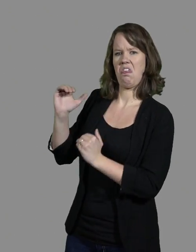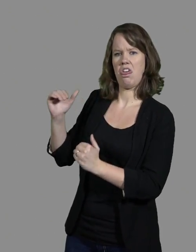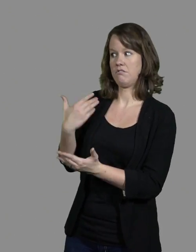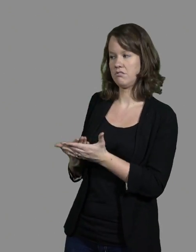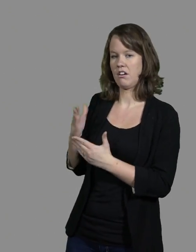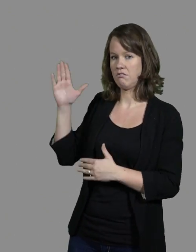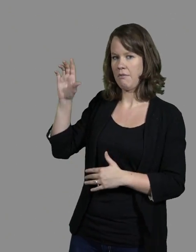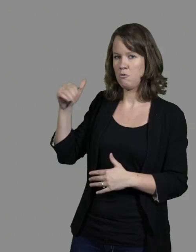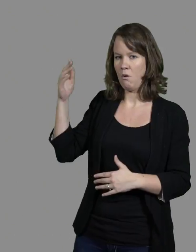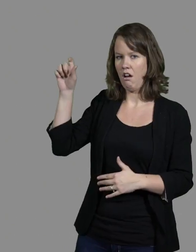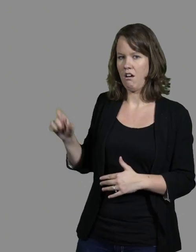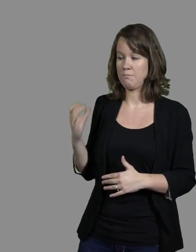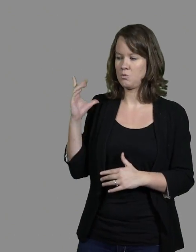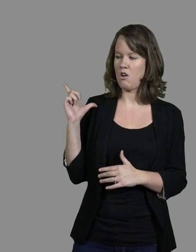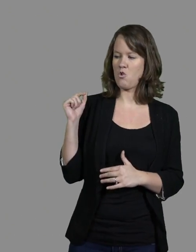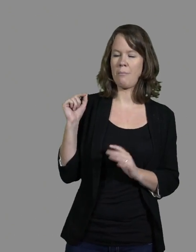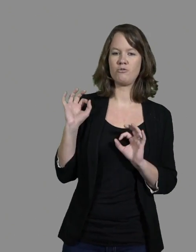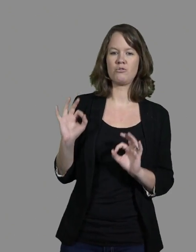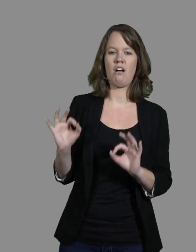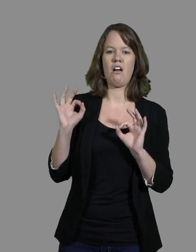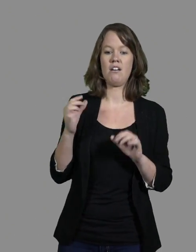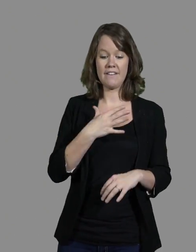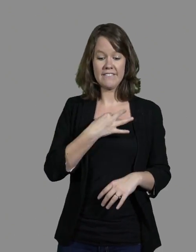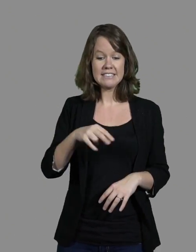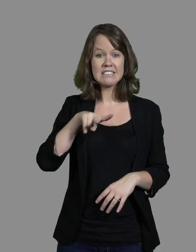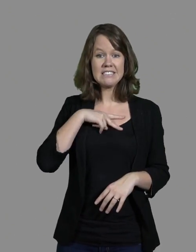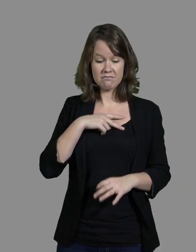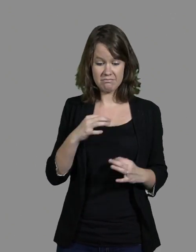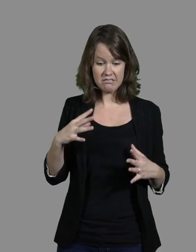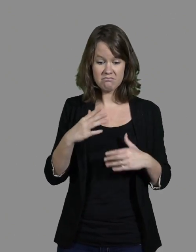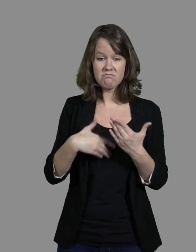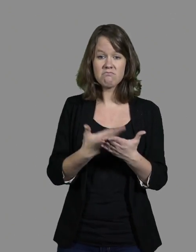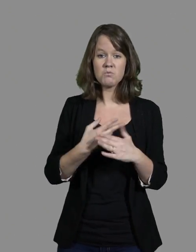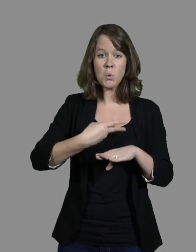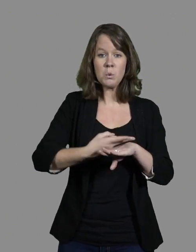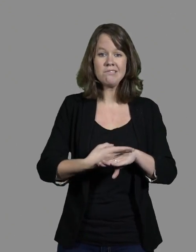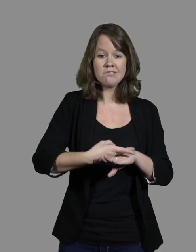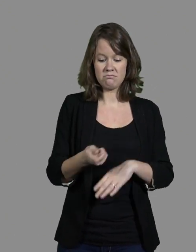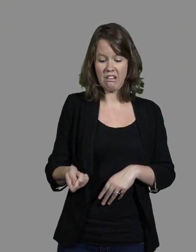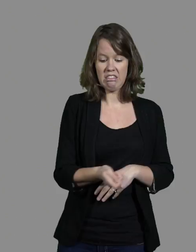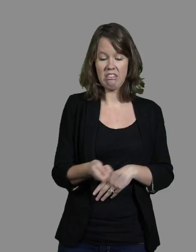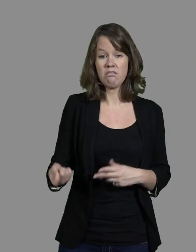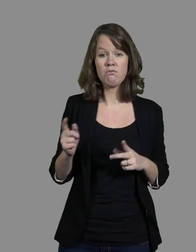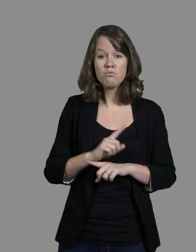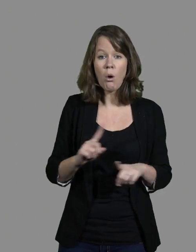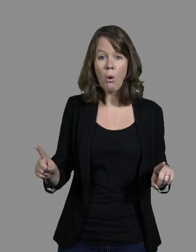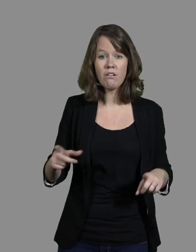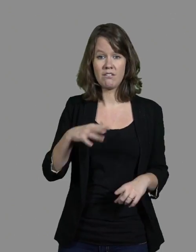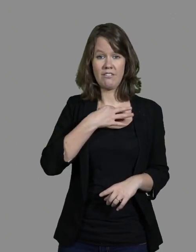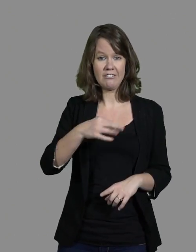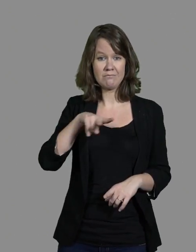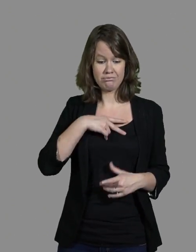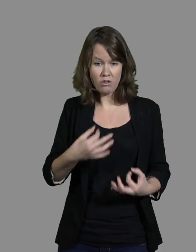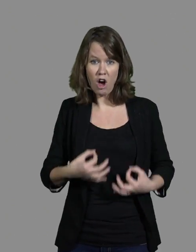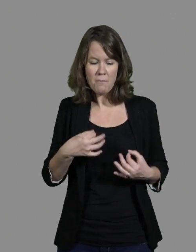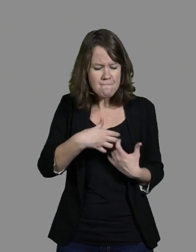relation de vrai couple. Et mon fils, ce n pas ma canne. Je veux que ce soit mon fils, que je puisse le disputer, râler